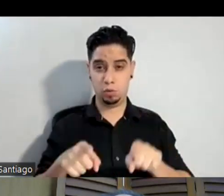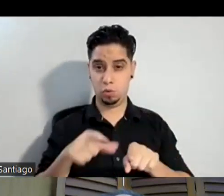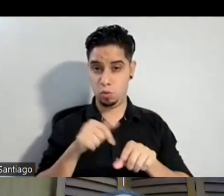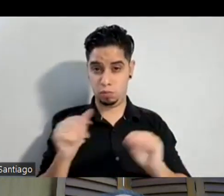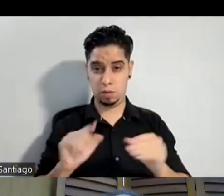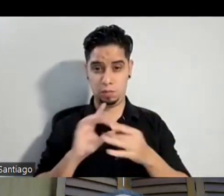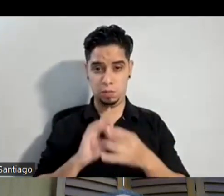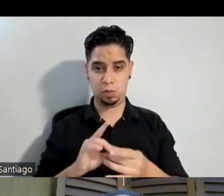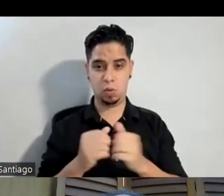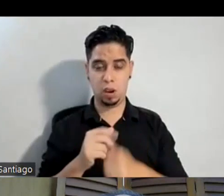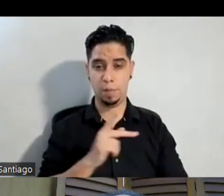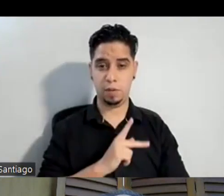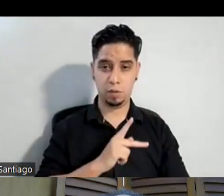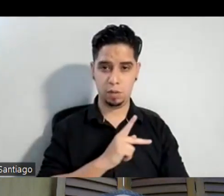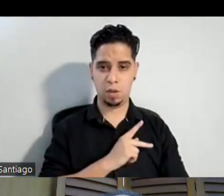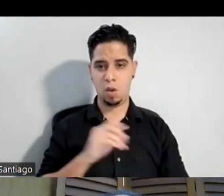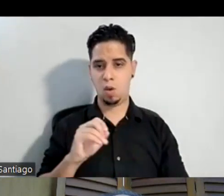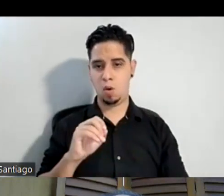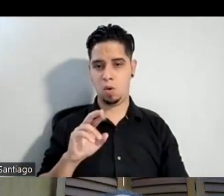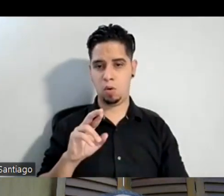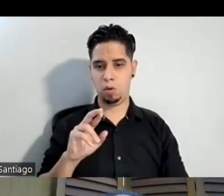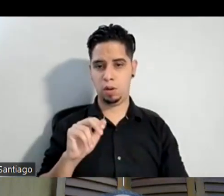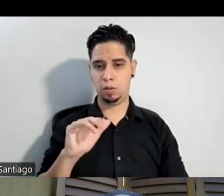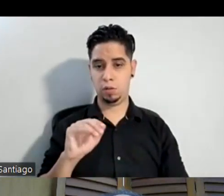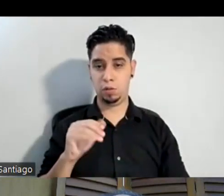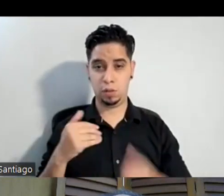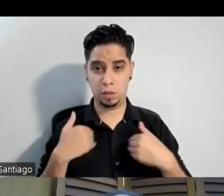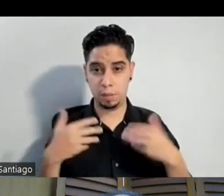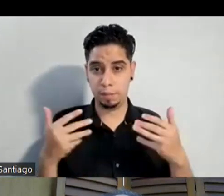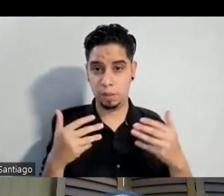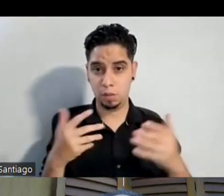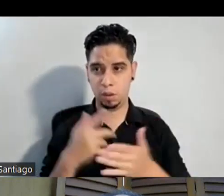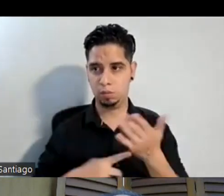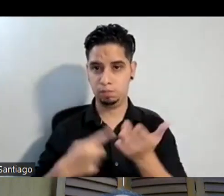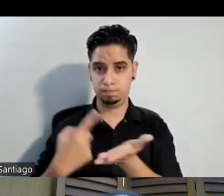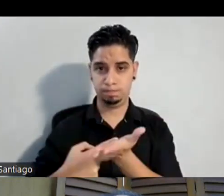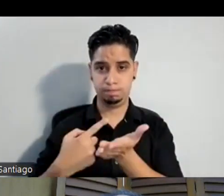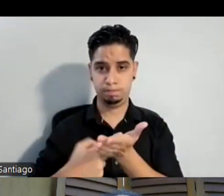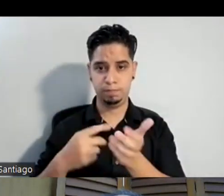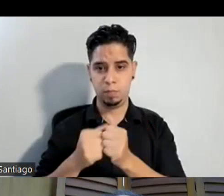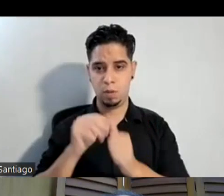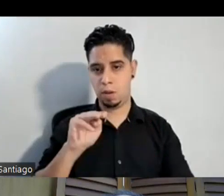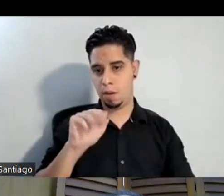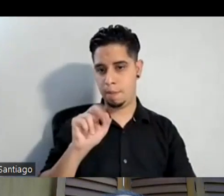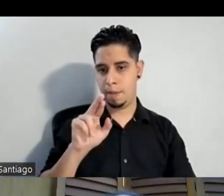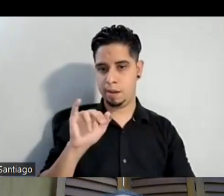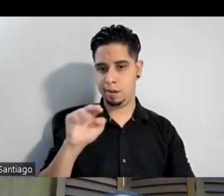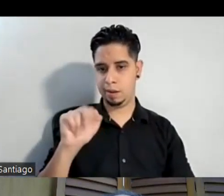el personaje de Horacio el temor que yo tenía que lo hablaba con Mariana aquí la directora el temor que tenía era que que se fuese a